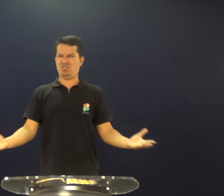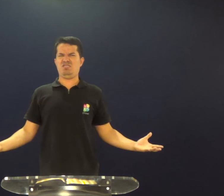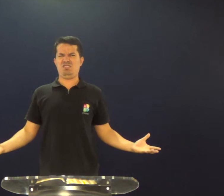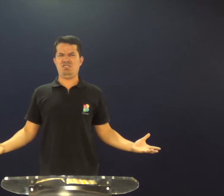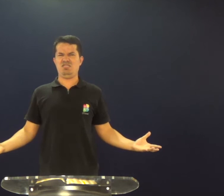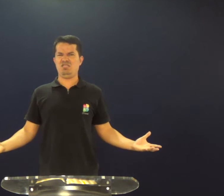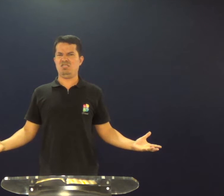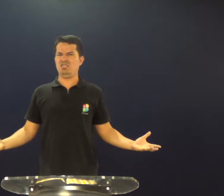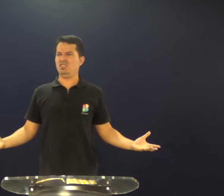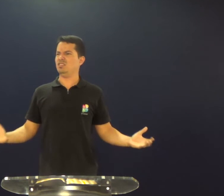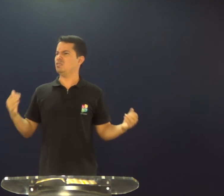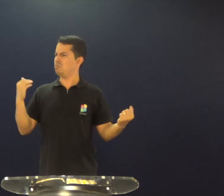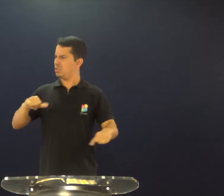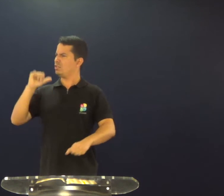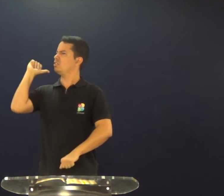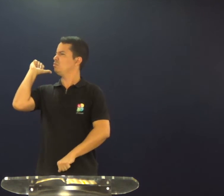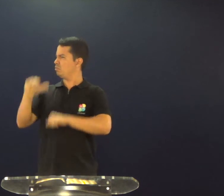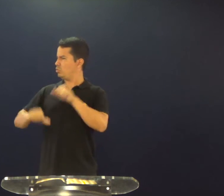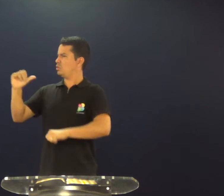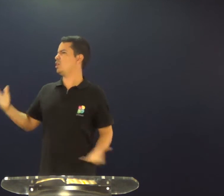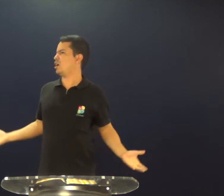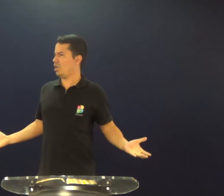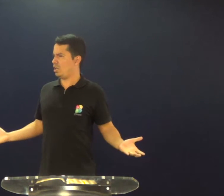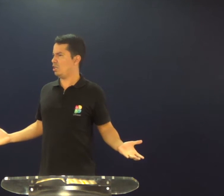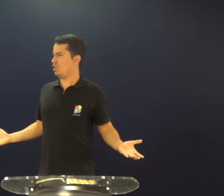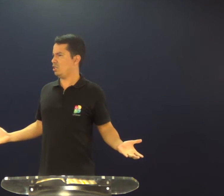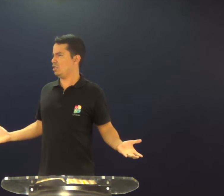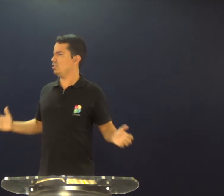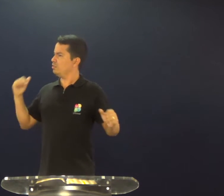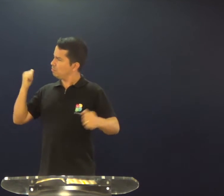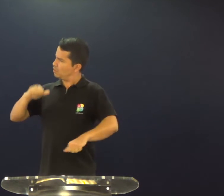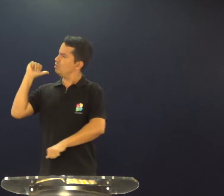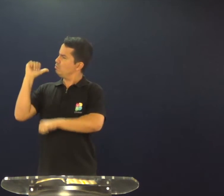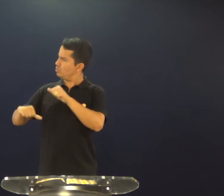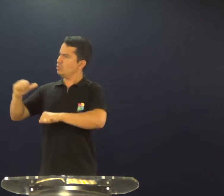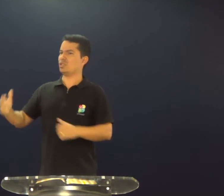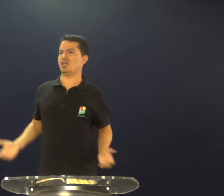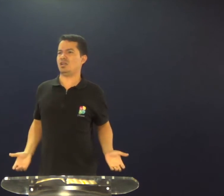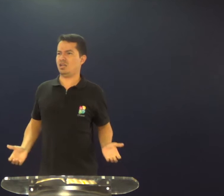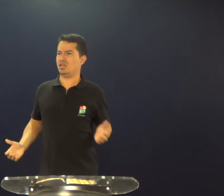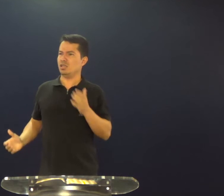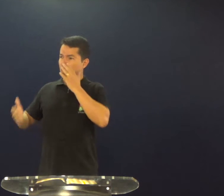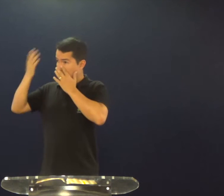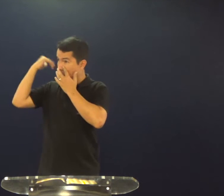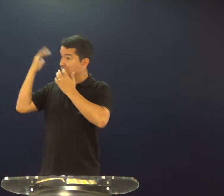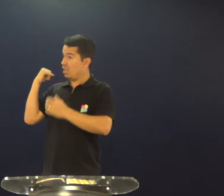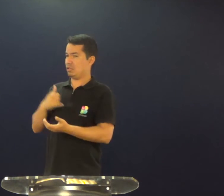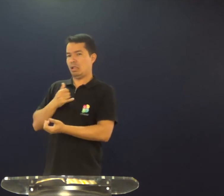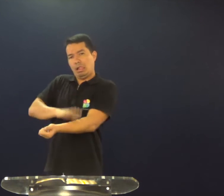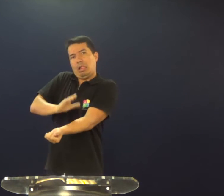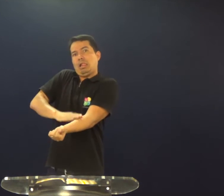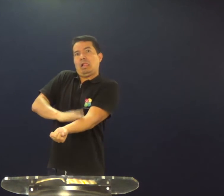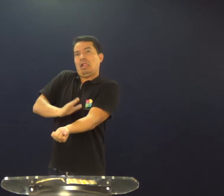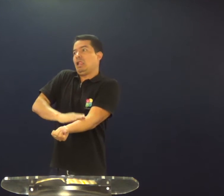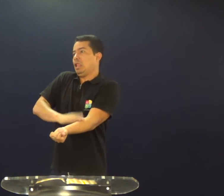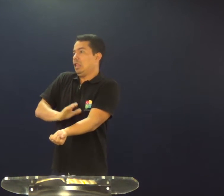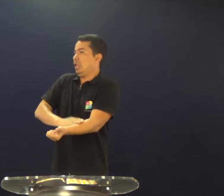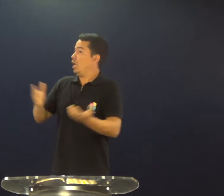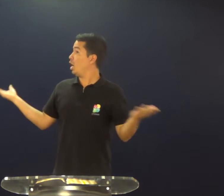tem que ter acabado, mas isso continua, então você precisa de mudança, se no passado